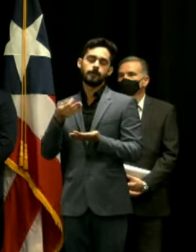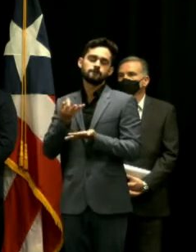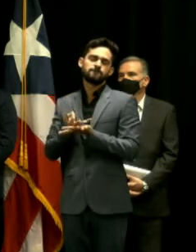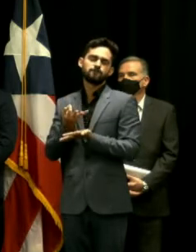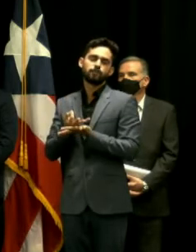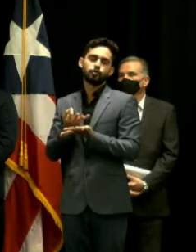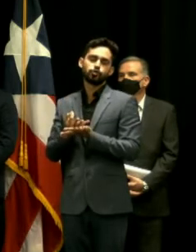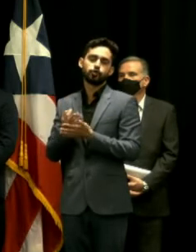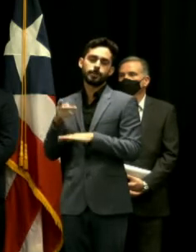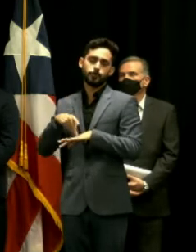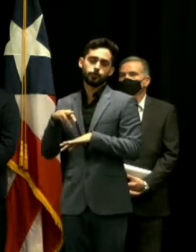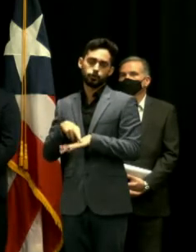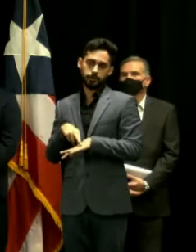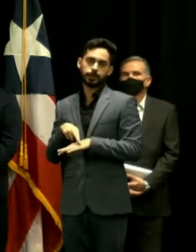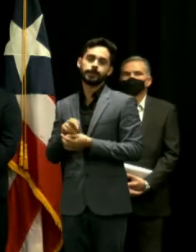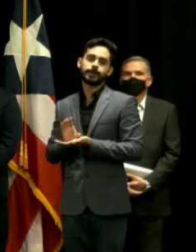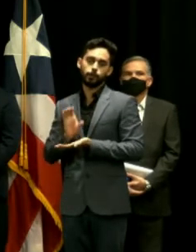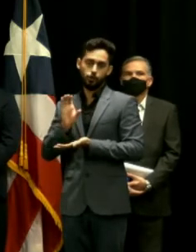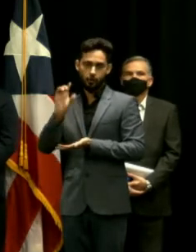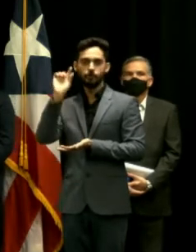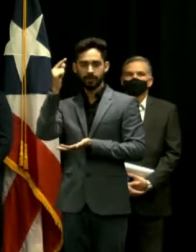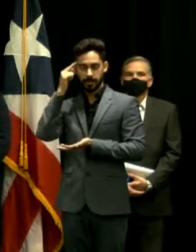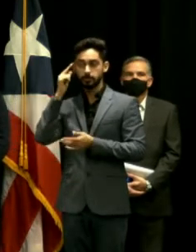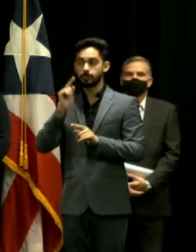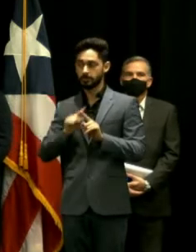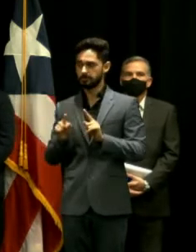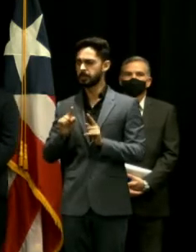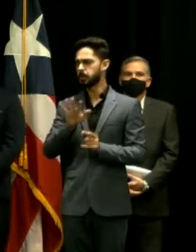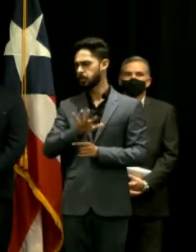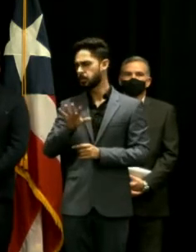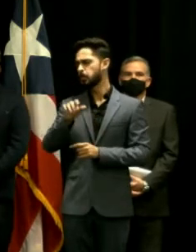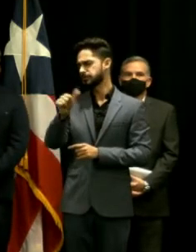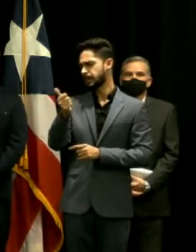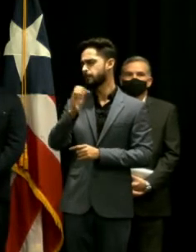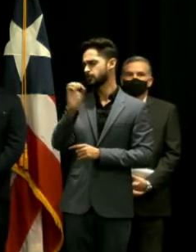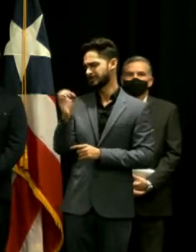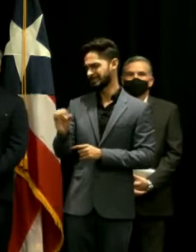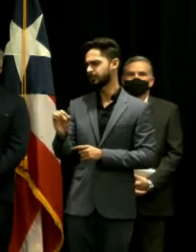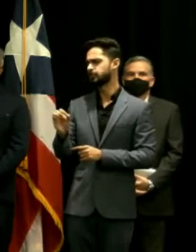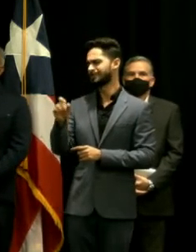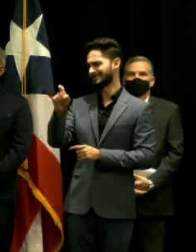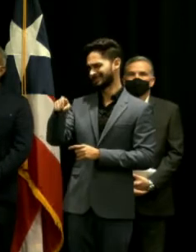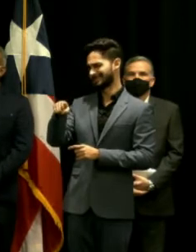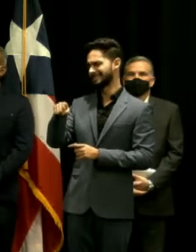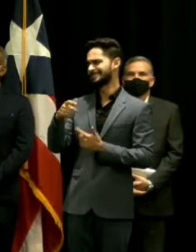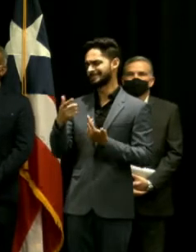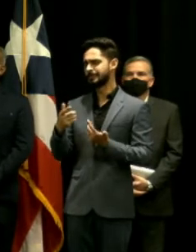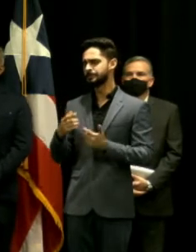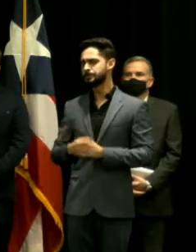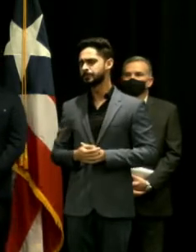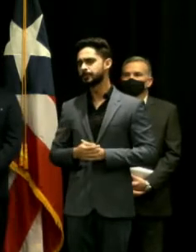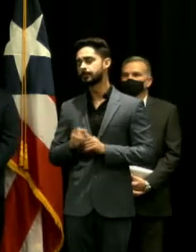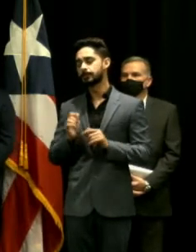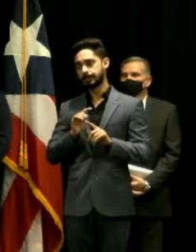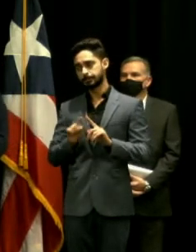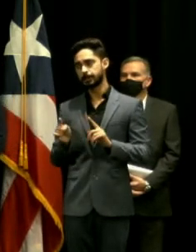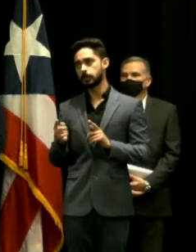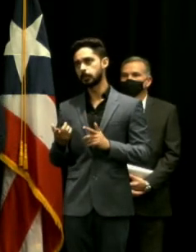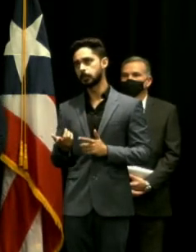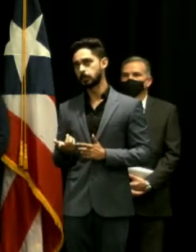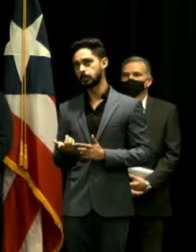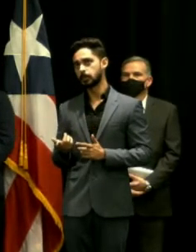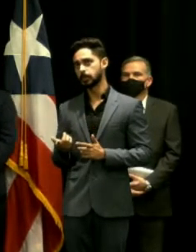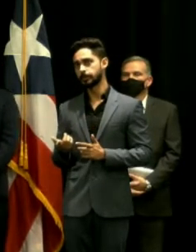hay un pareo se requiere un pareo de alrededor de 10% en esta obra pero de necesitar